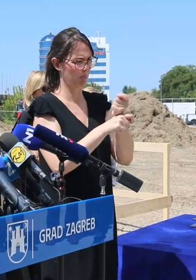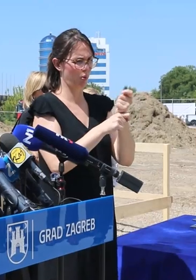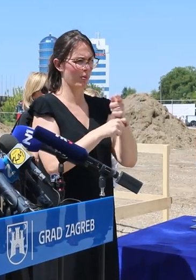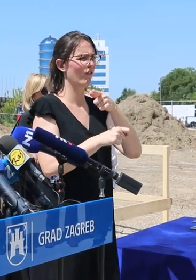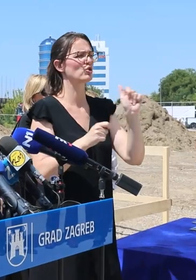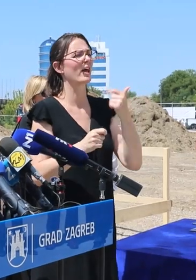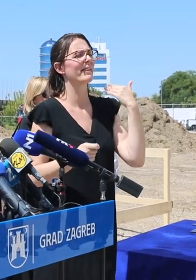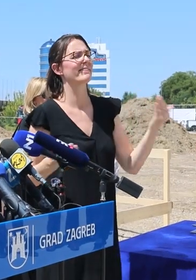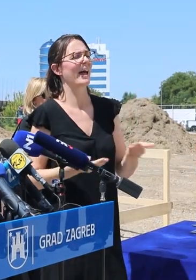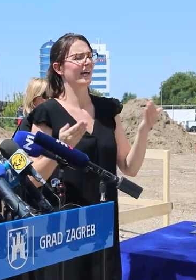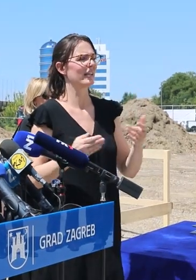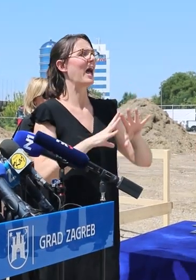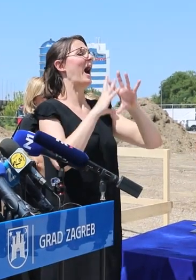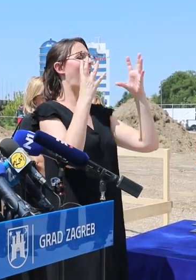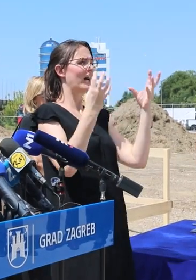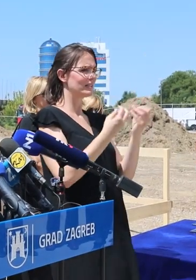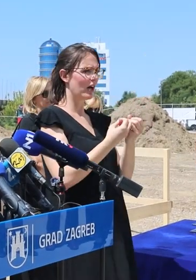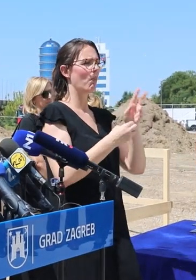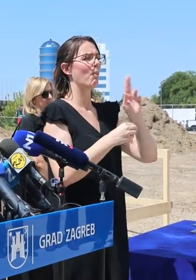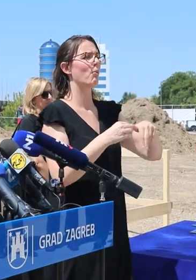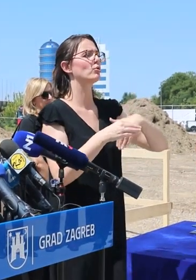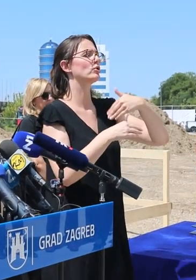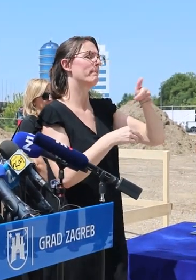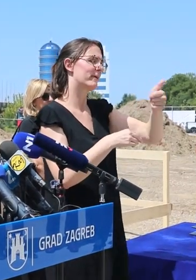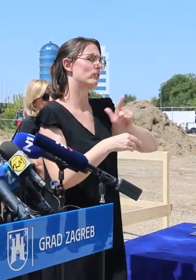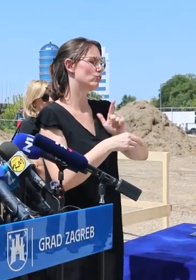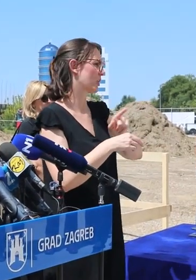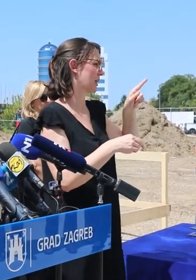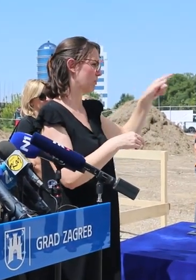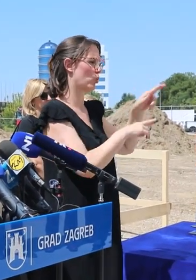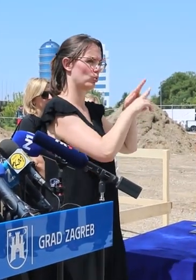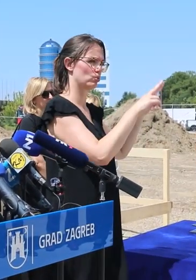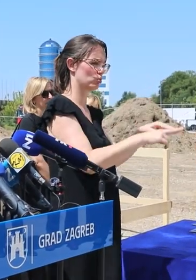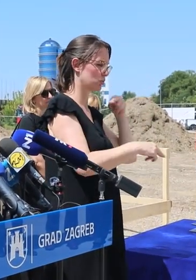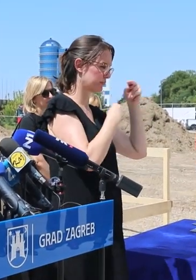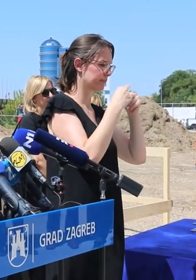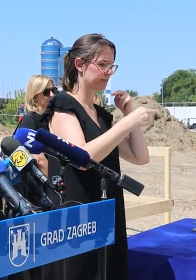u žuti sustavna i celovitija sanacija će moći biti teka da ropski suru Zagrebu tudi uzroke odrana.